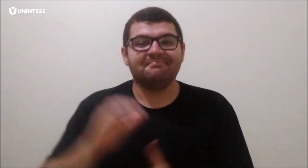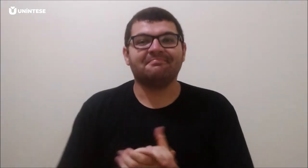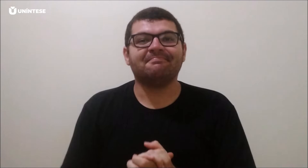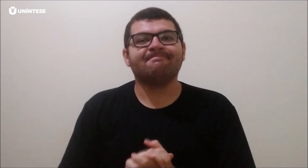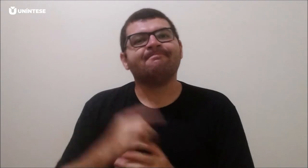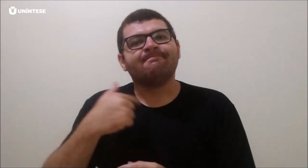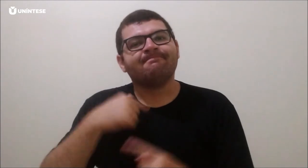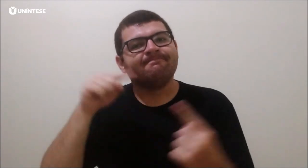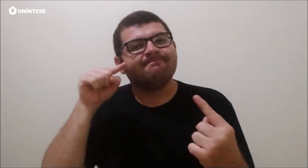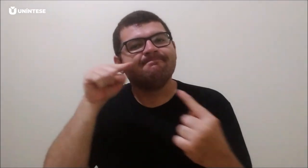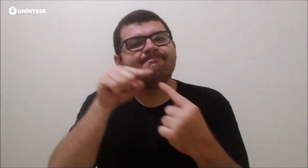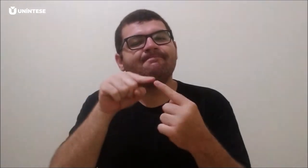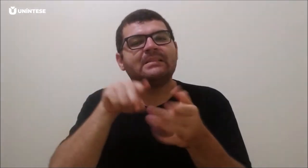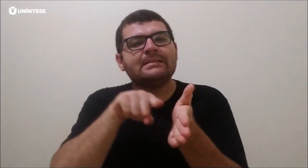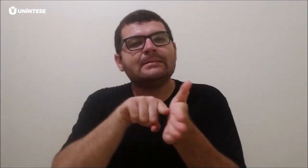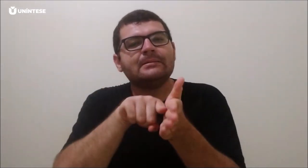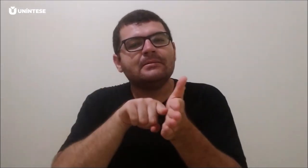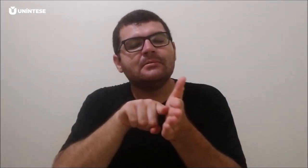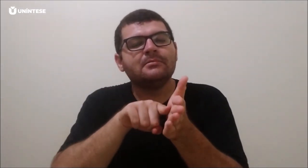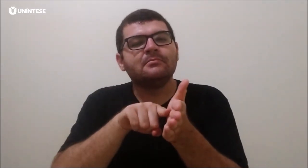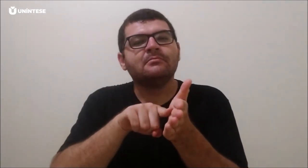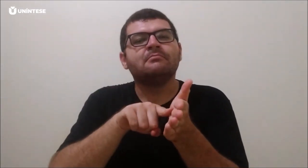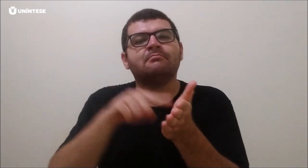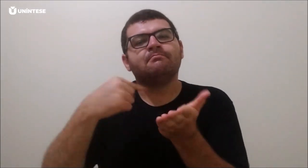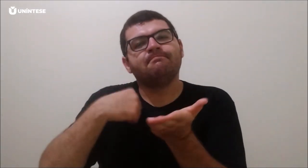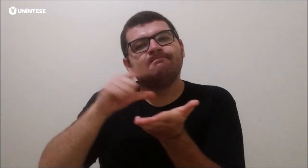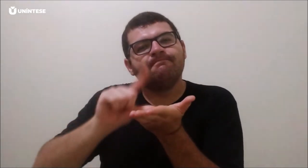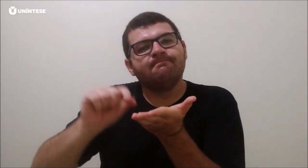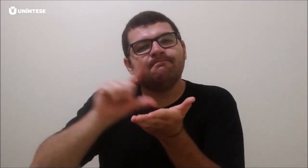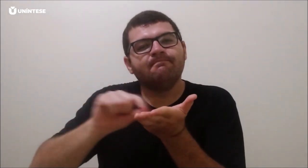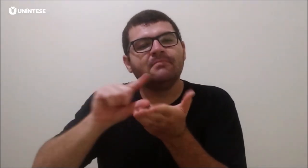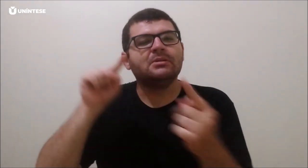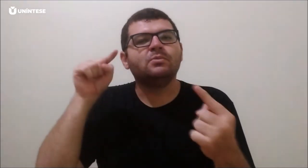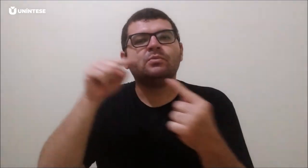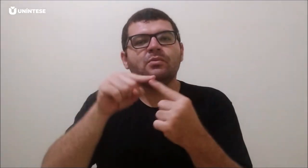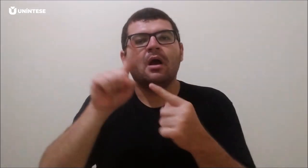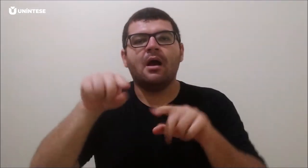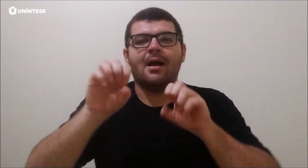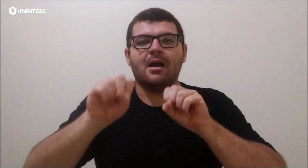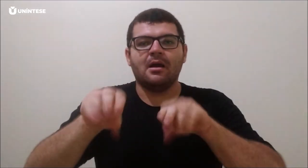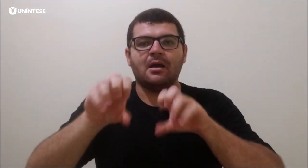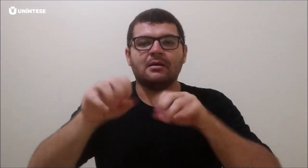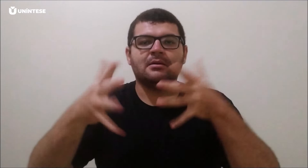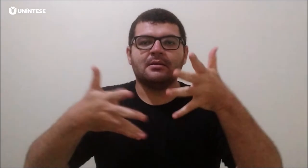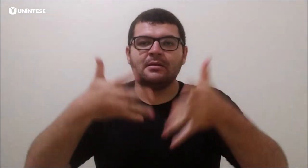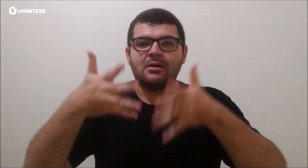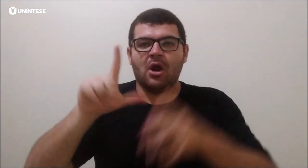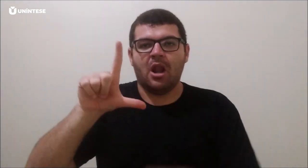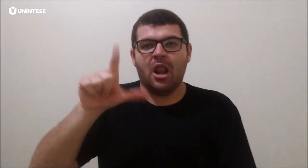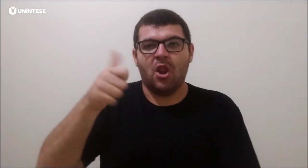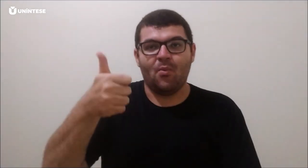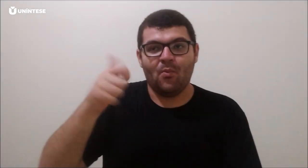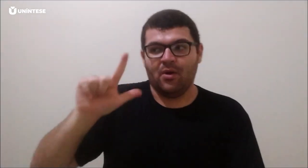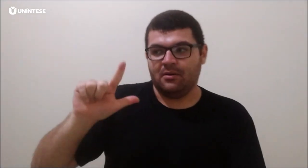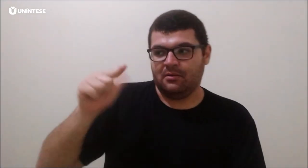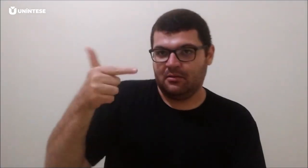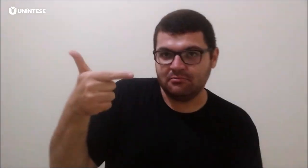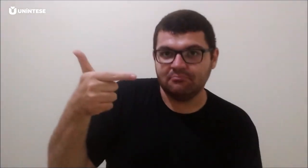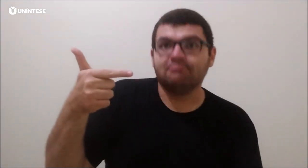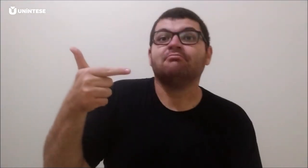pela UFSC. Meu trabalho aborda o eixo temático Ensino de Libras, como L1 e como L2. E a